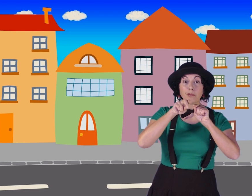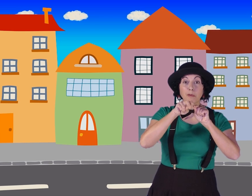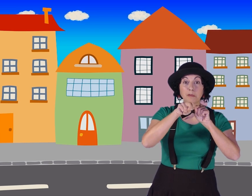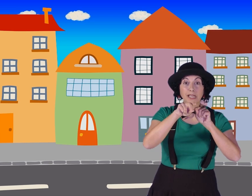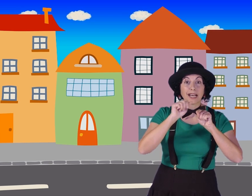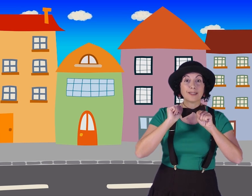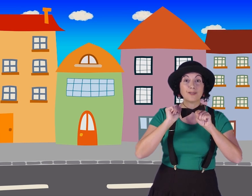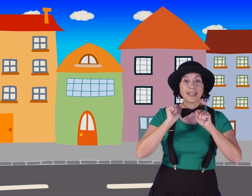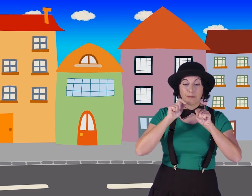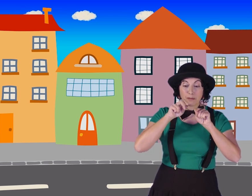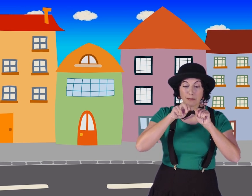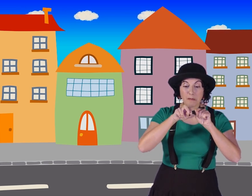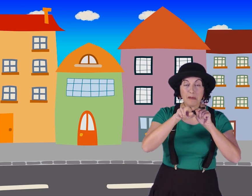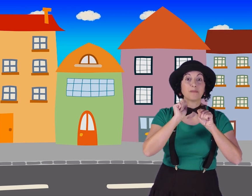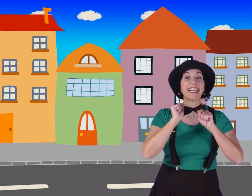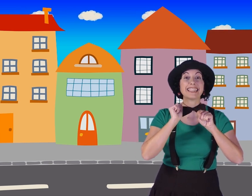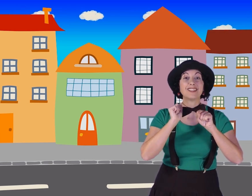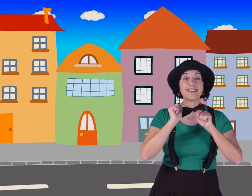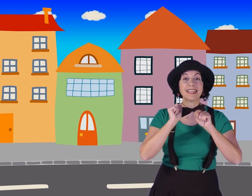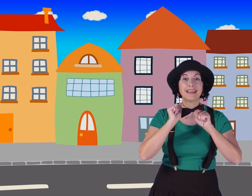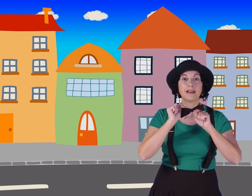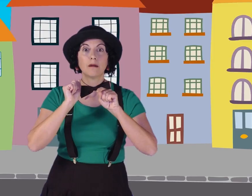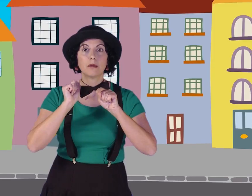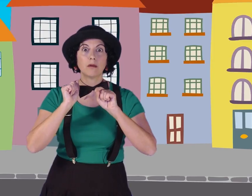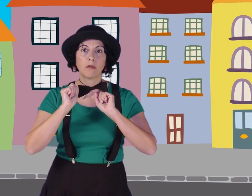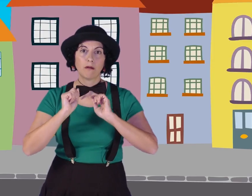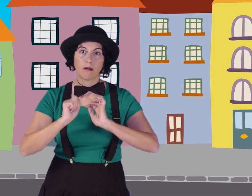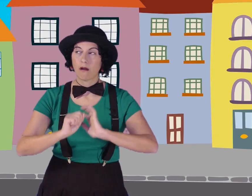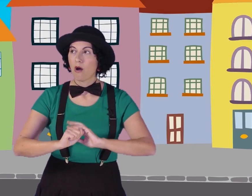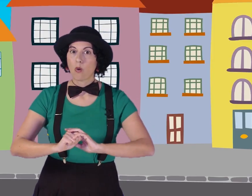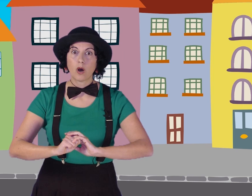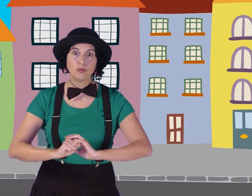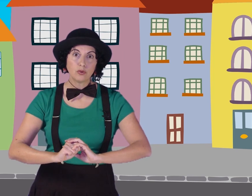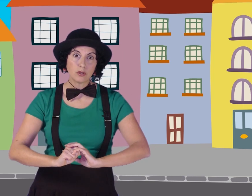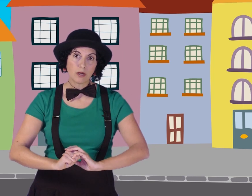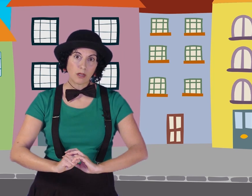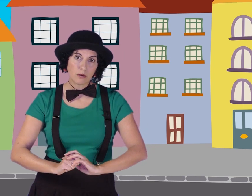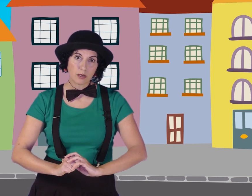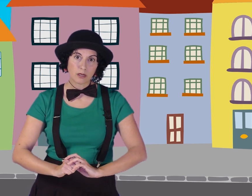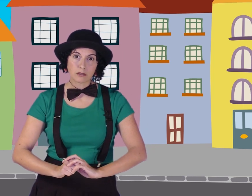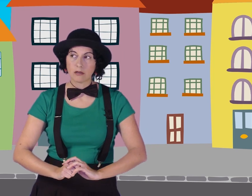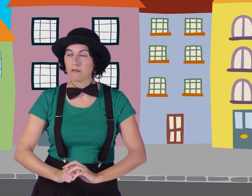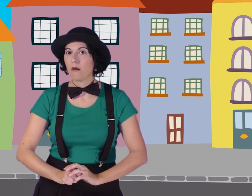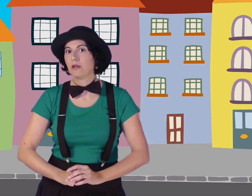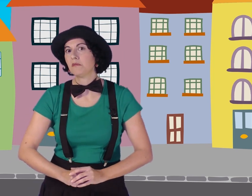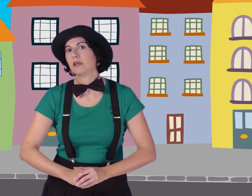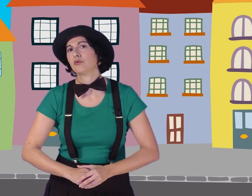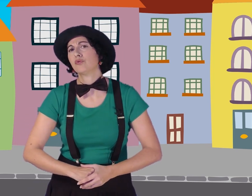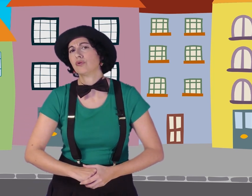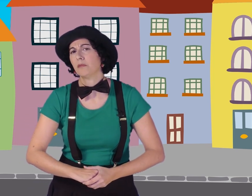pipipipipi. El ratón de campo, pipipipipipi. El ratón de ciudad. Pero cuando llegaron a la casa, madre mía, qué susto se